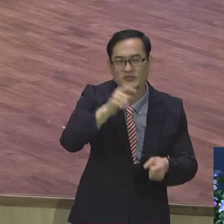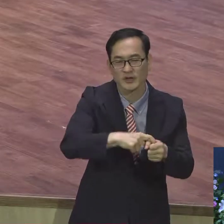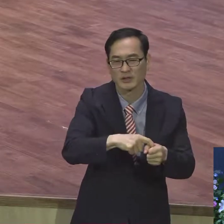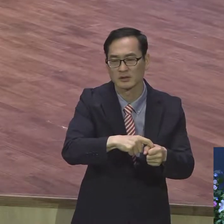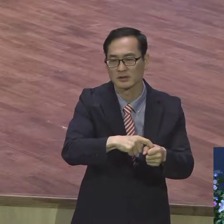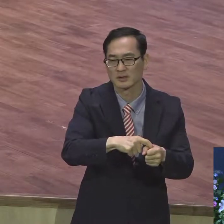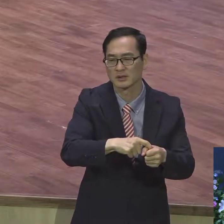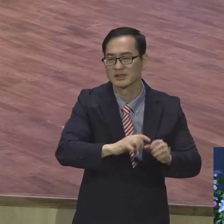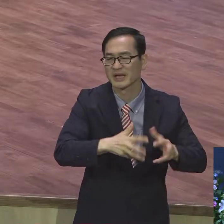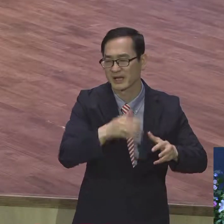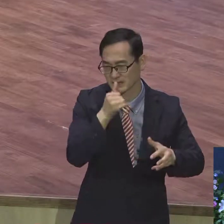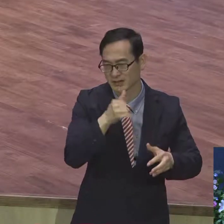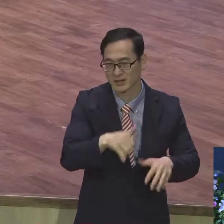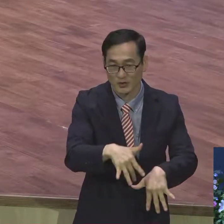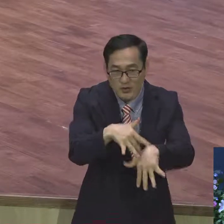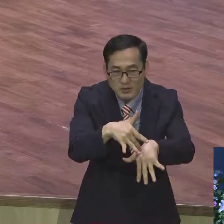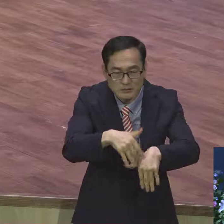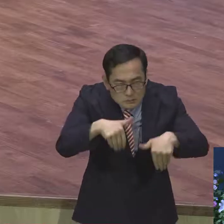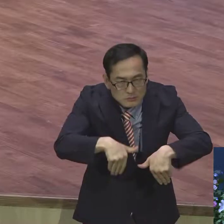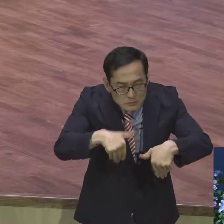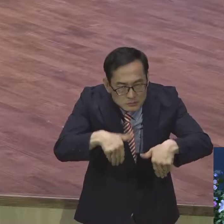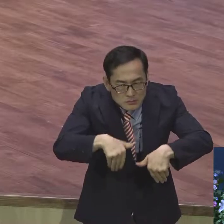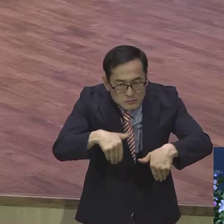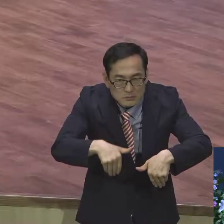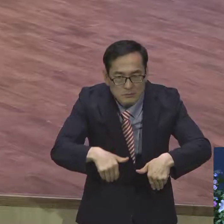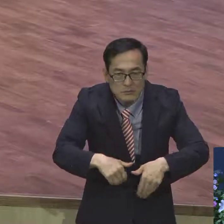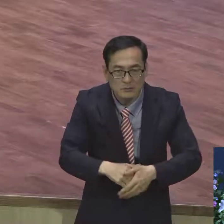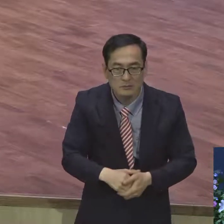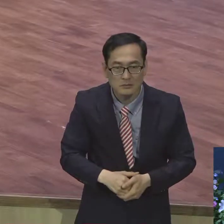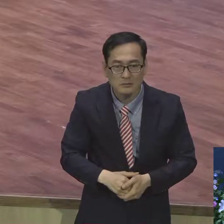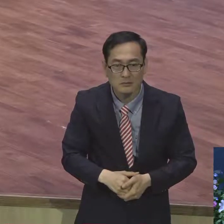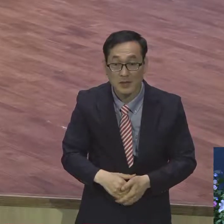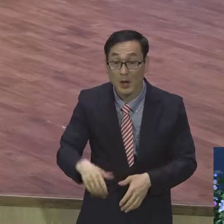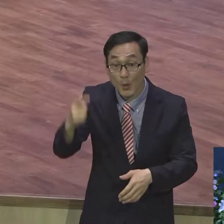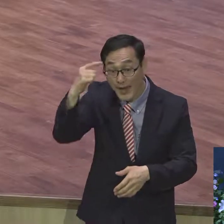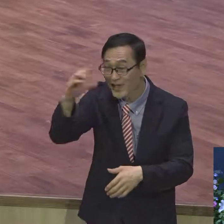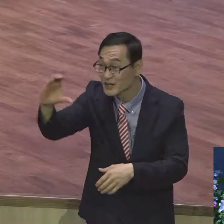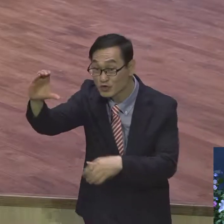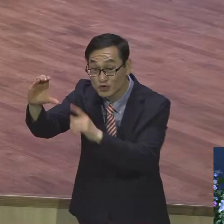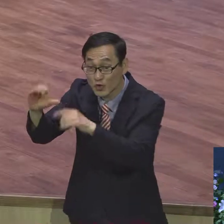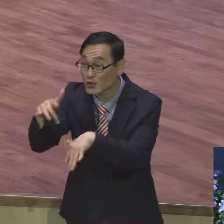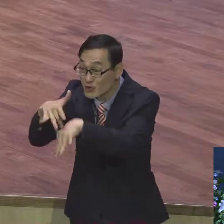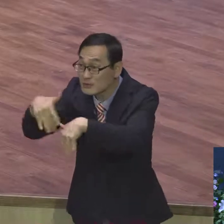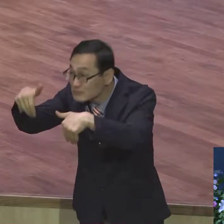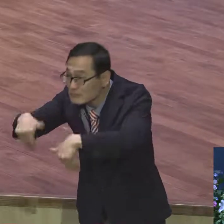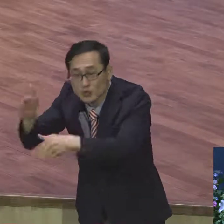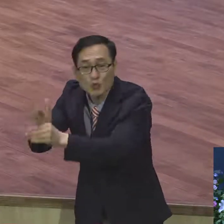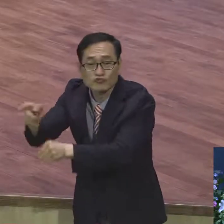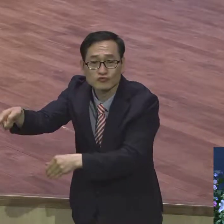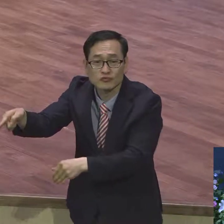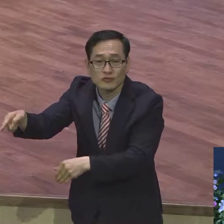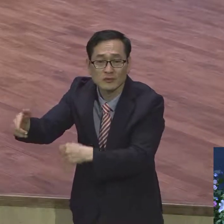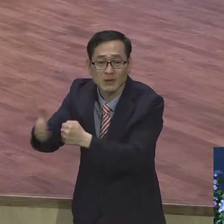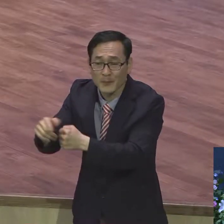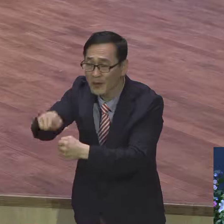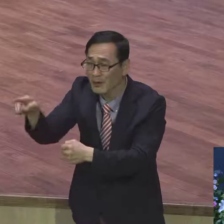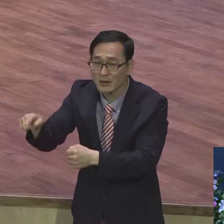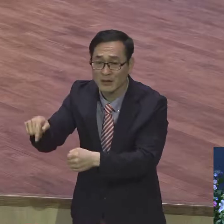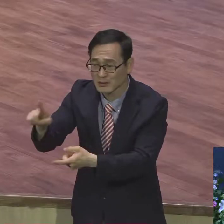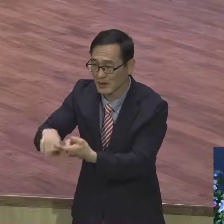귀신 말 잘 듣고 막이 말 잘 듣는 천주교 외건들이나 우상수입에 다 하고 있는데 마리아상 예수상 무슨 베드로상 무슨 상